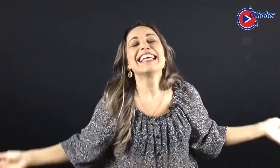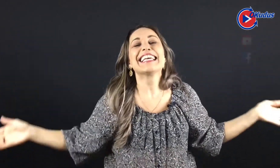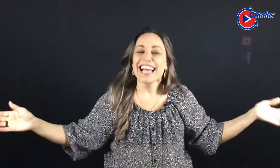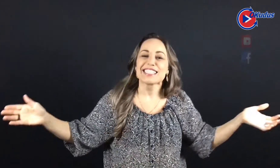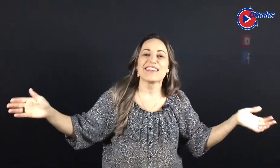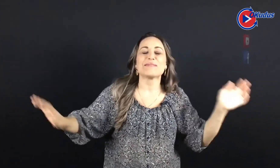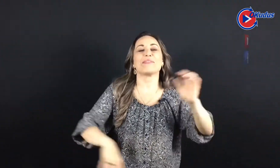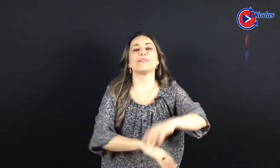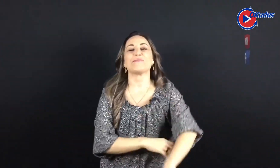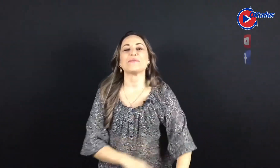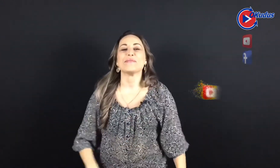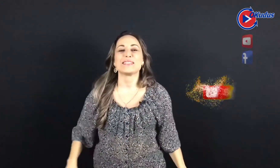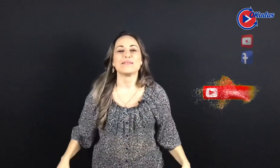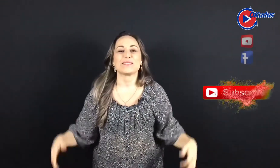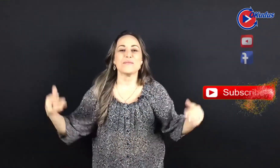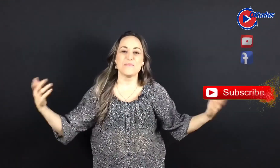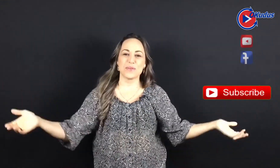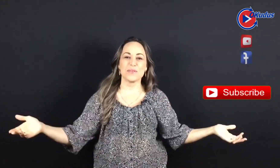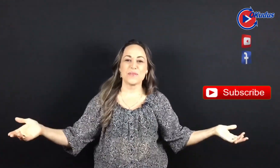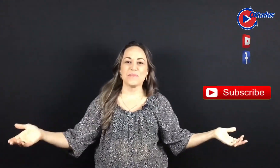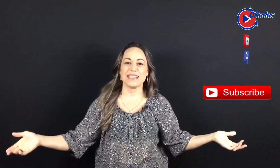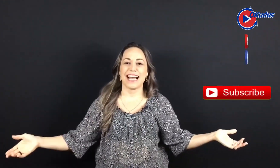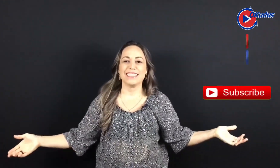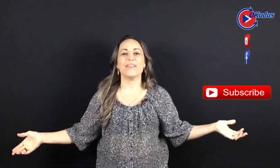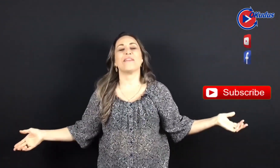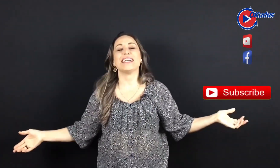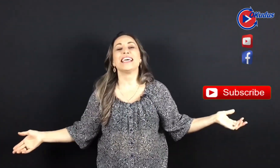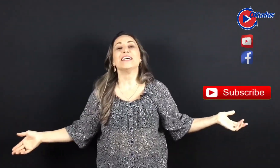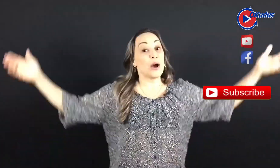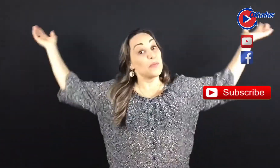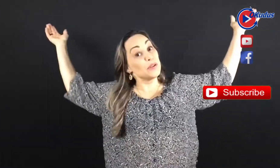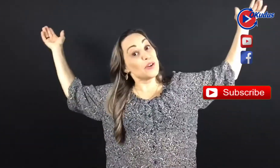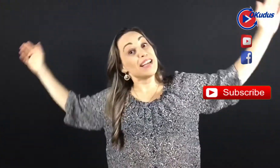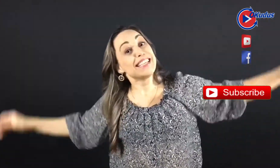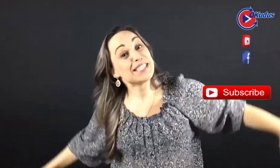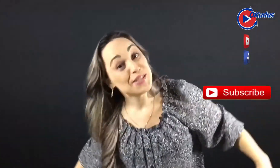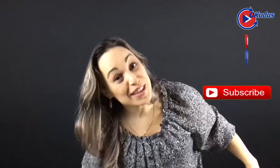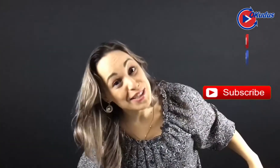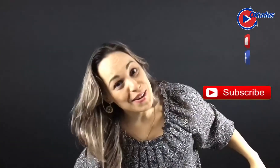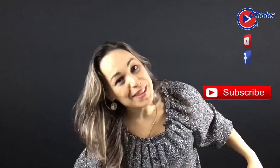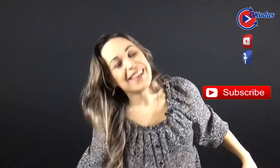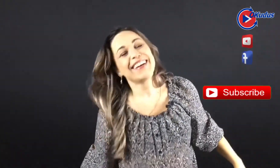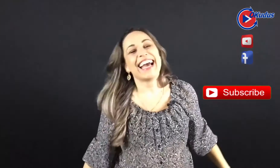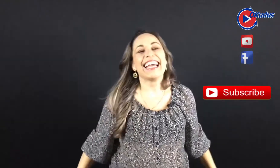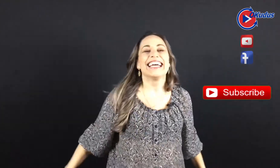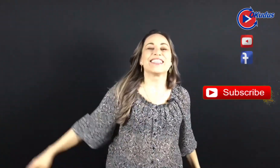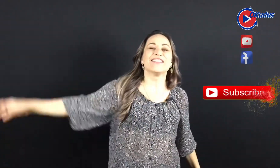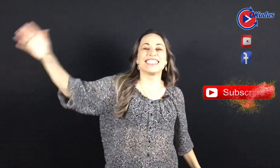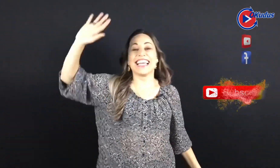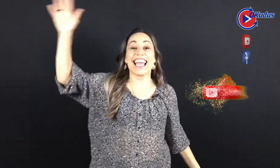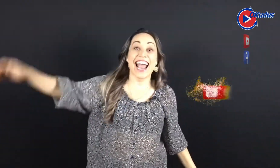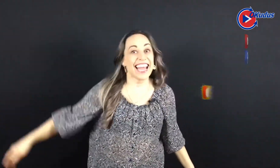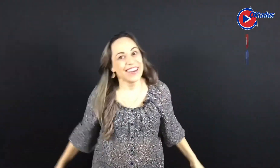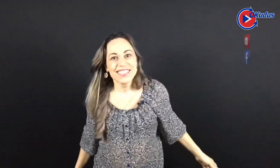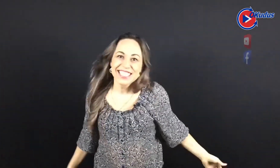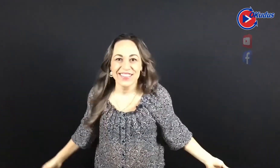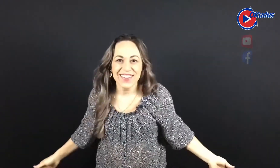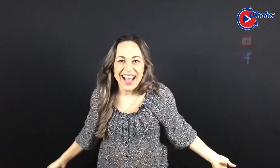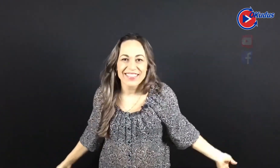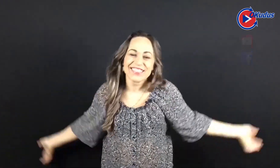Que, às vezes, pode te pôr numa situação um pouquinho complicada, alright? I hope you enjoyed this jolly joke, ok? So, take care and I'll see you around.